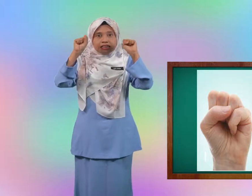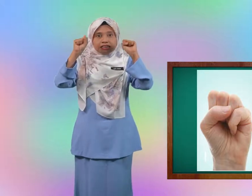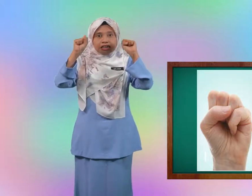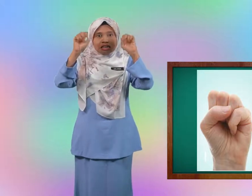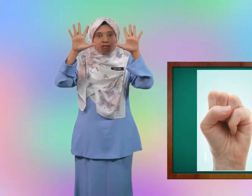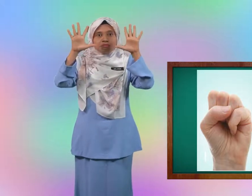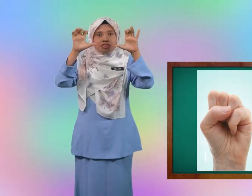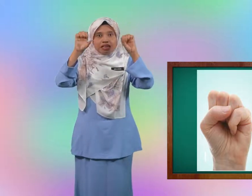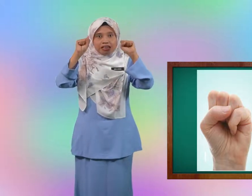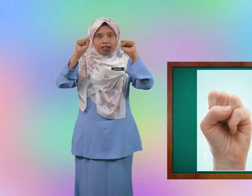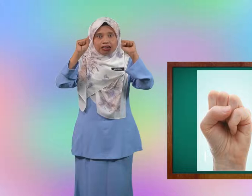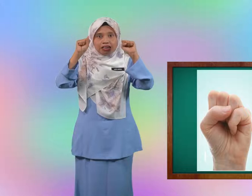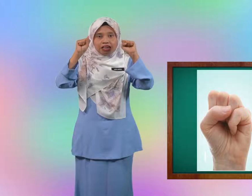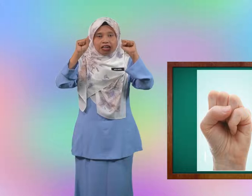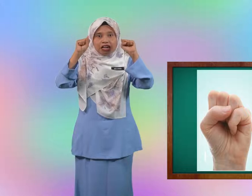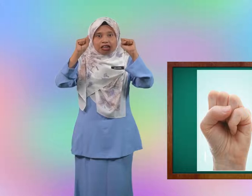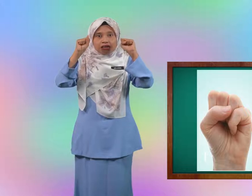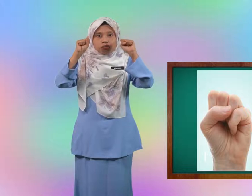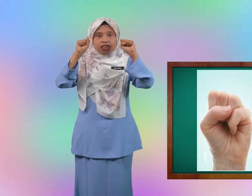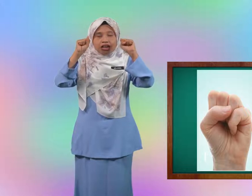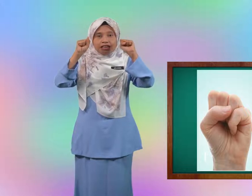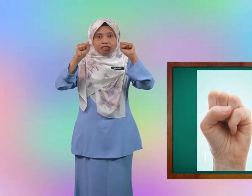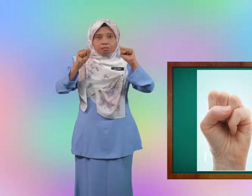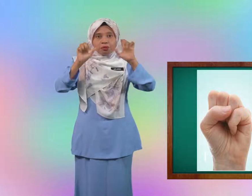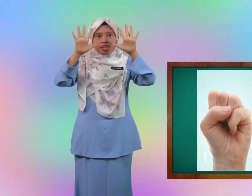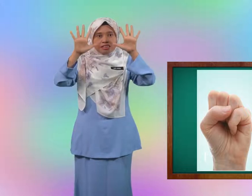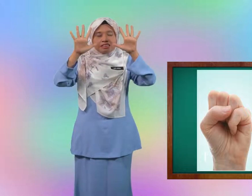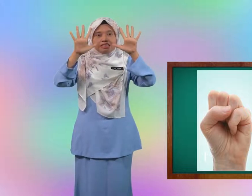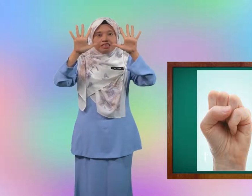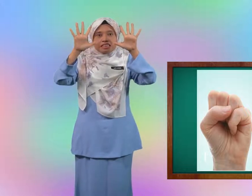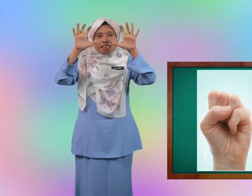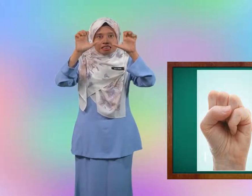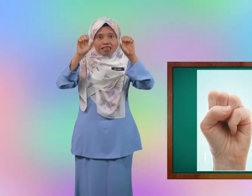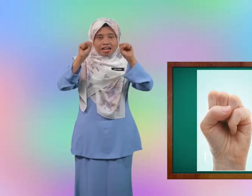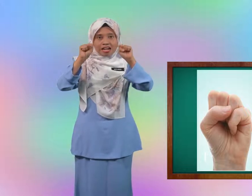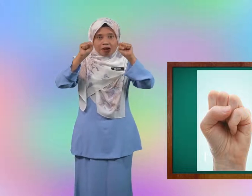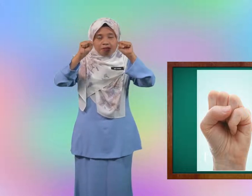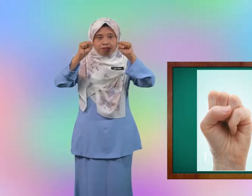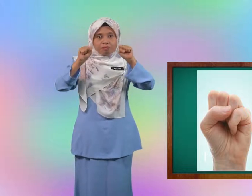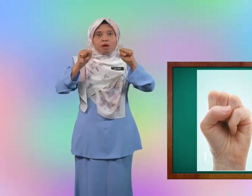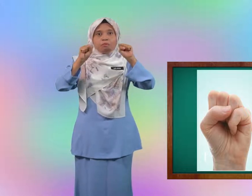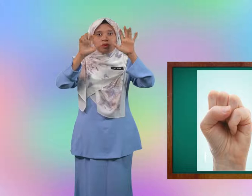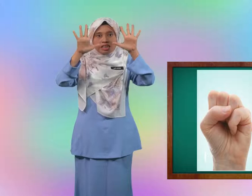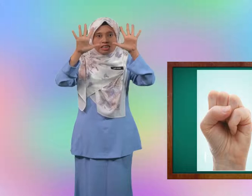Genggam jari anda. Kemudian buka. Genggam buka.